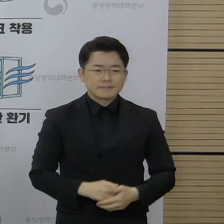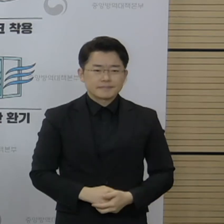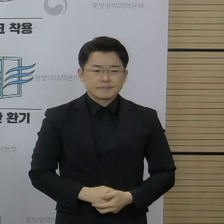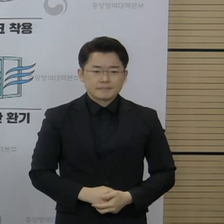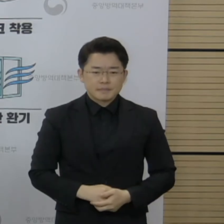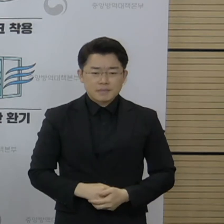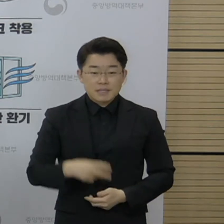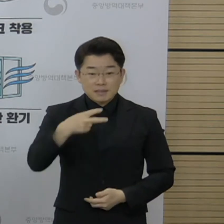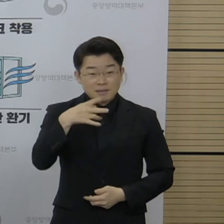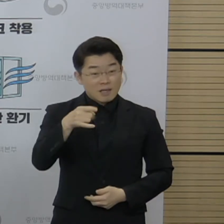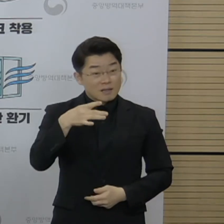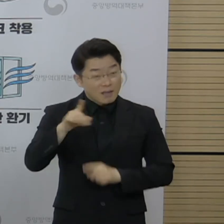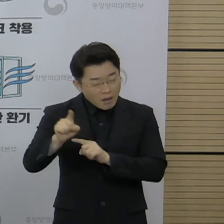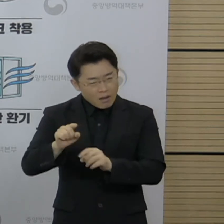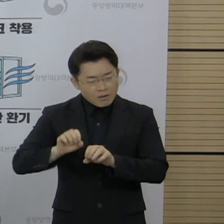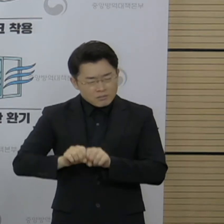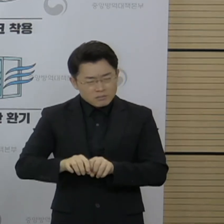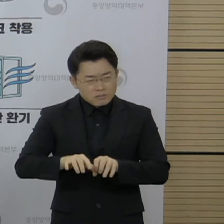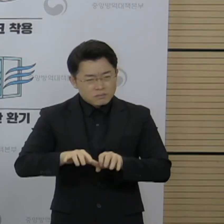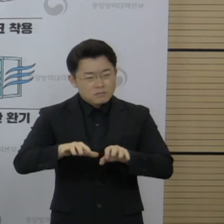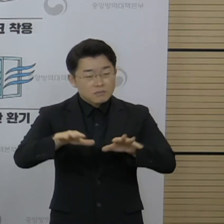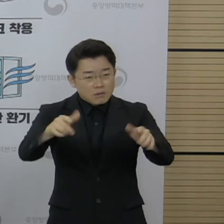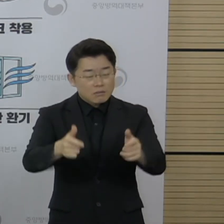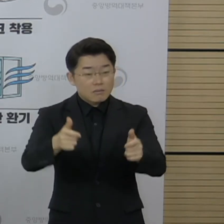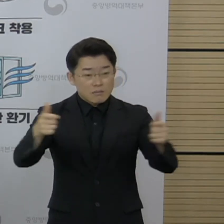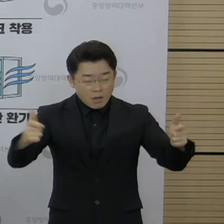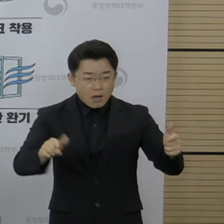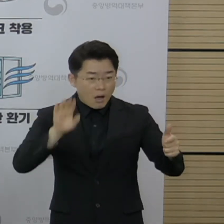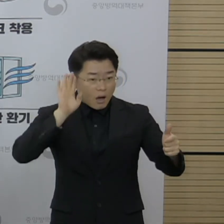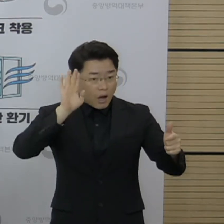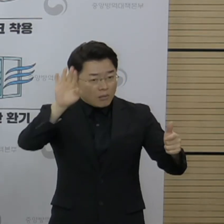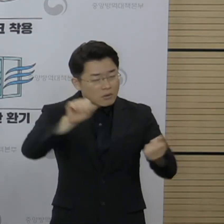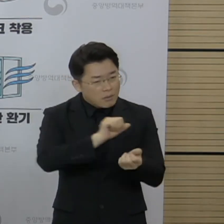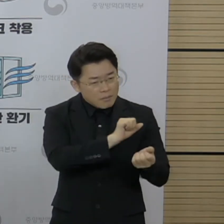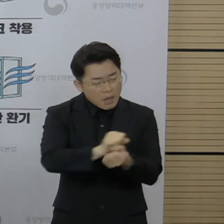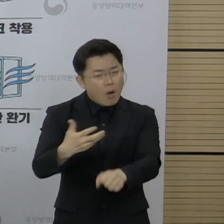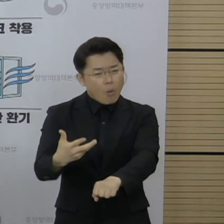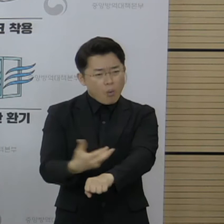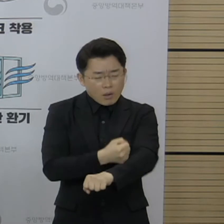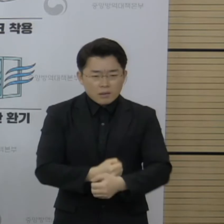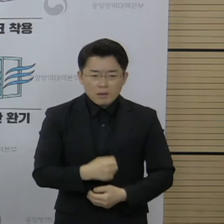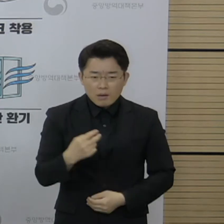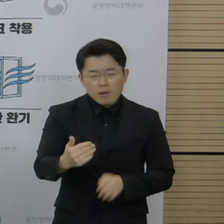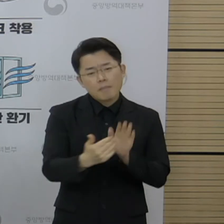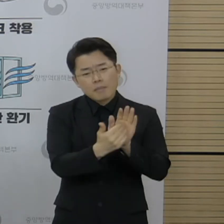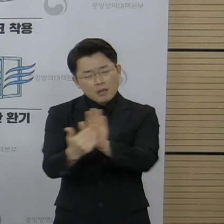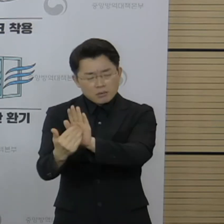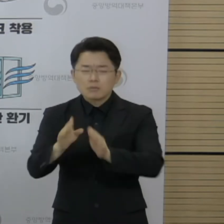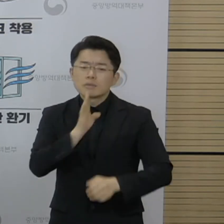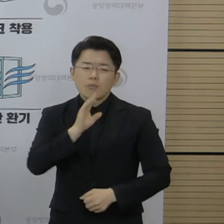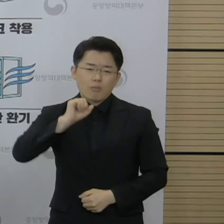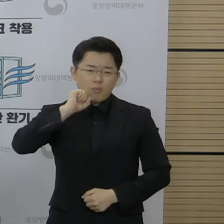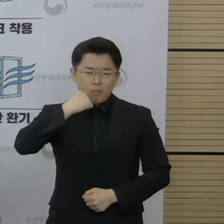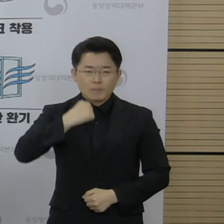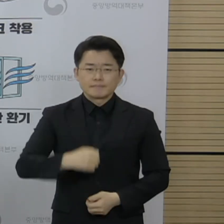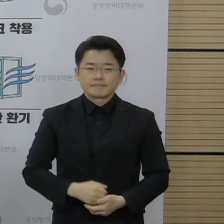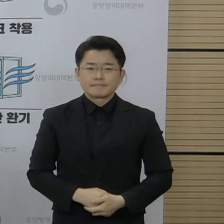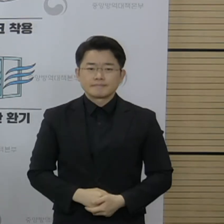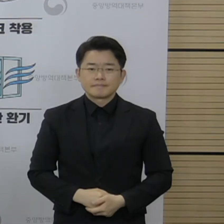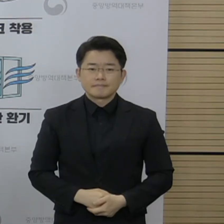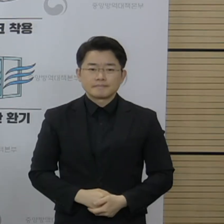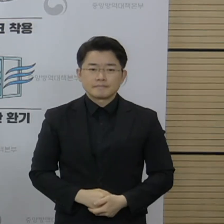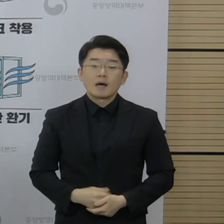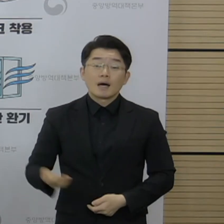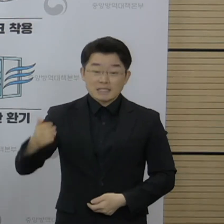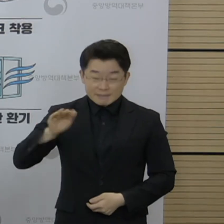전파력으로 보다 많은 환자를 발생시킬 수 있고 유행의 통제도 어려운 것이 사실입니다. 그렇지만